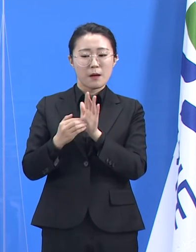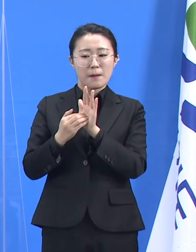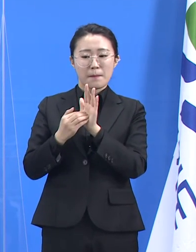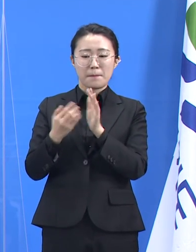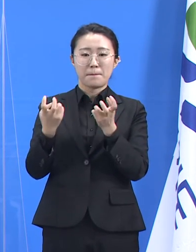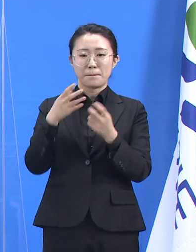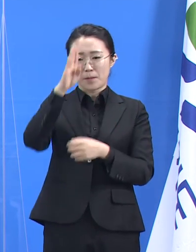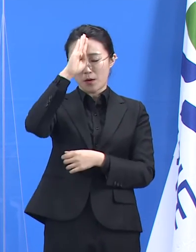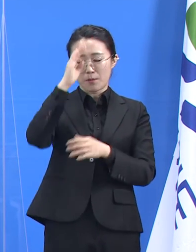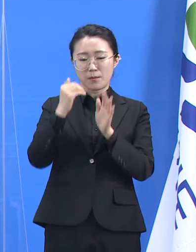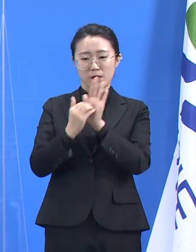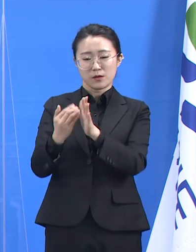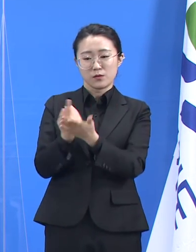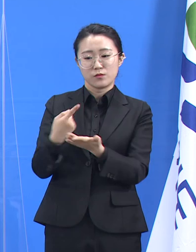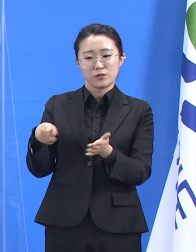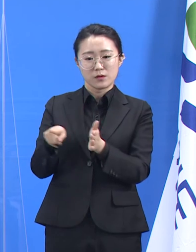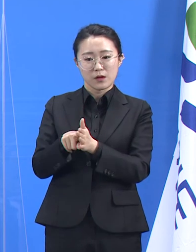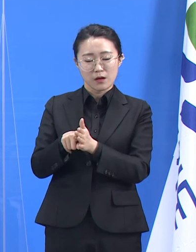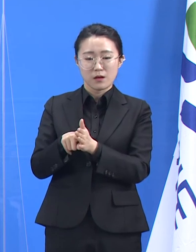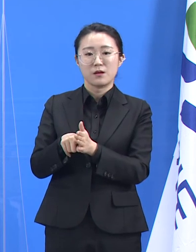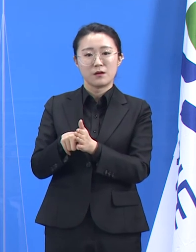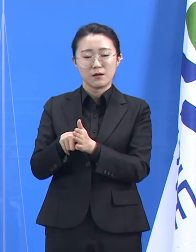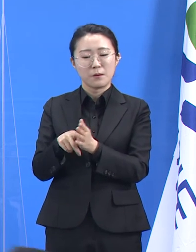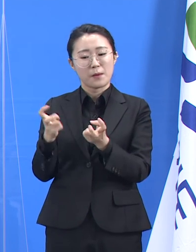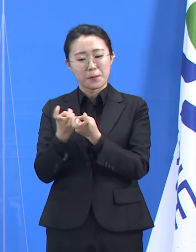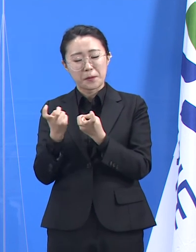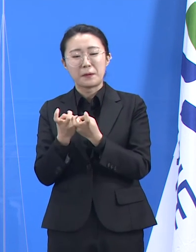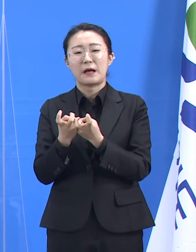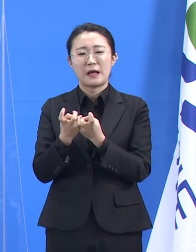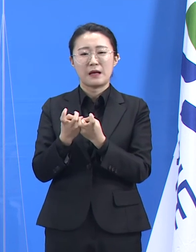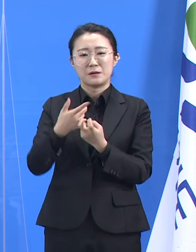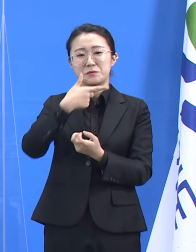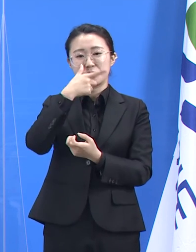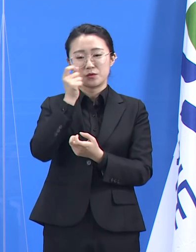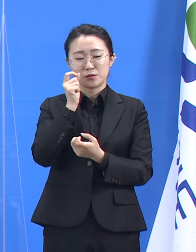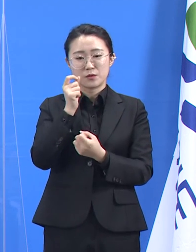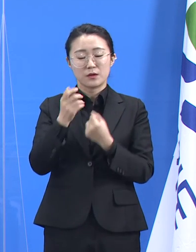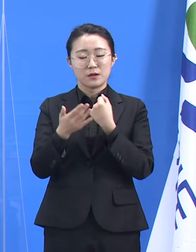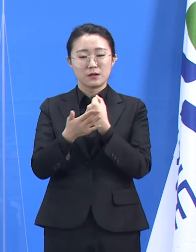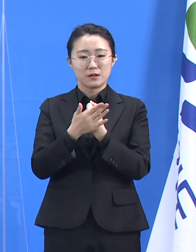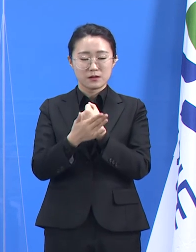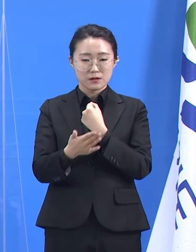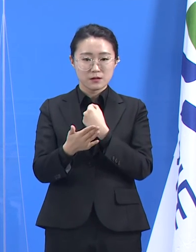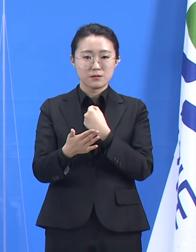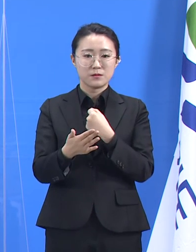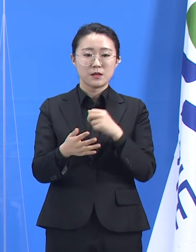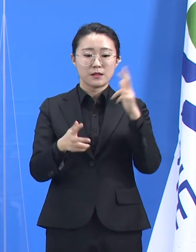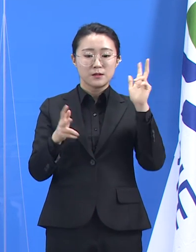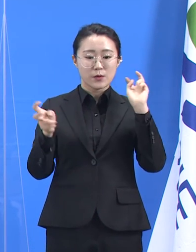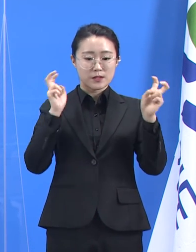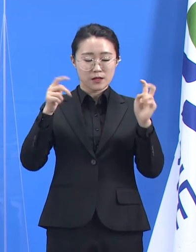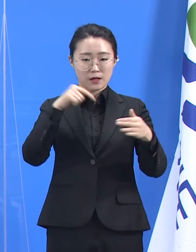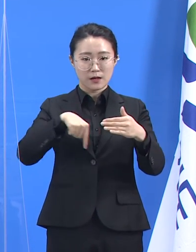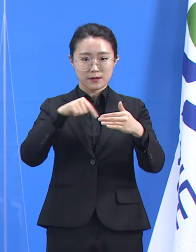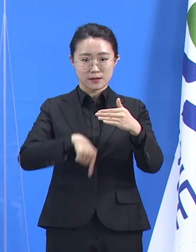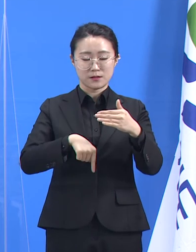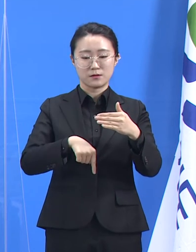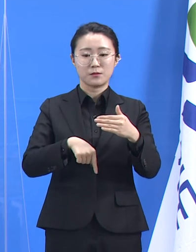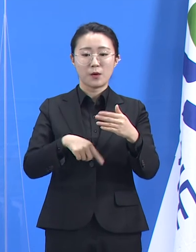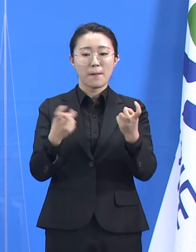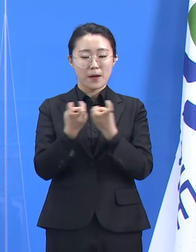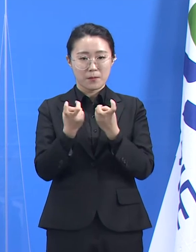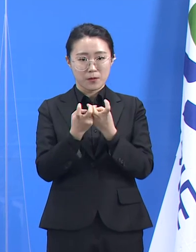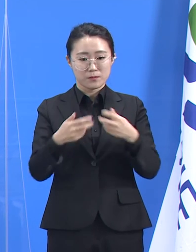따라서 사업장의 환경 개선을 유도하고 지원하는 것이 중요합니다. 물론 당장 바꾸기 어려운 한계들도